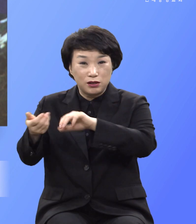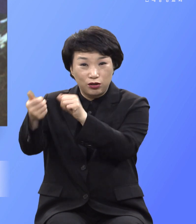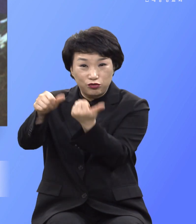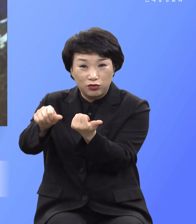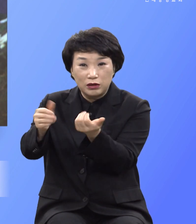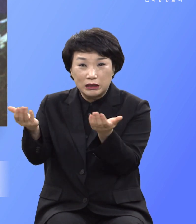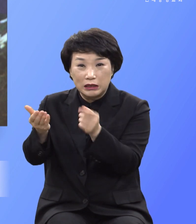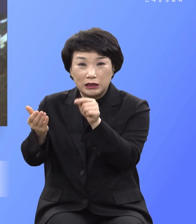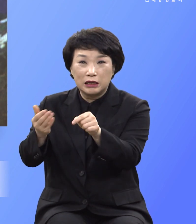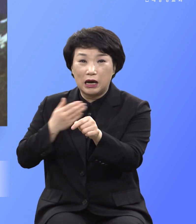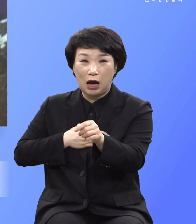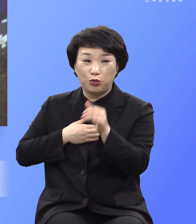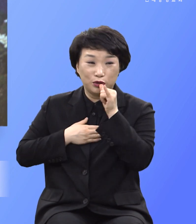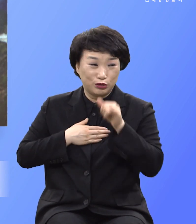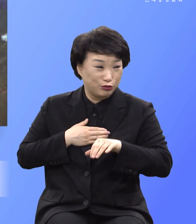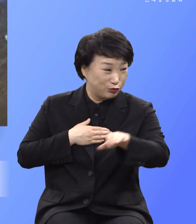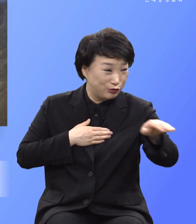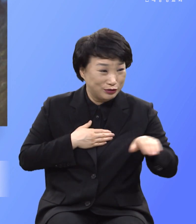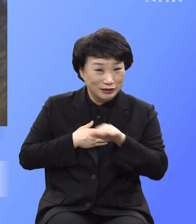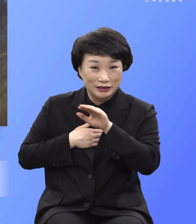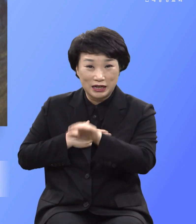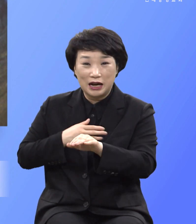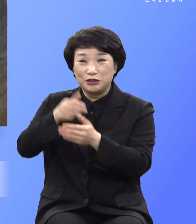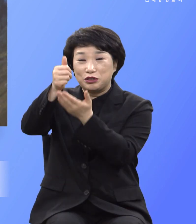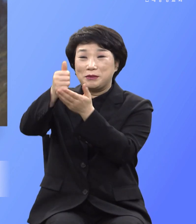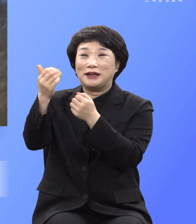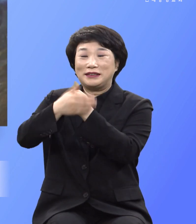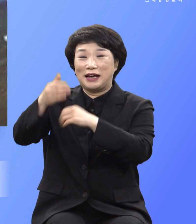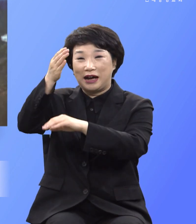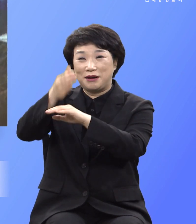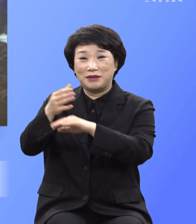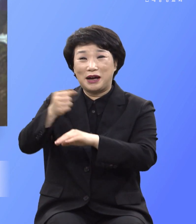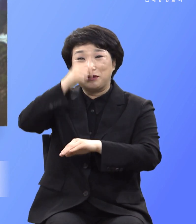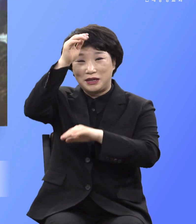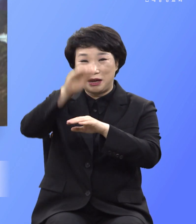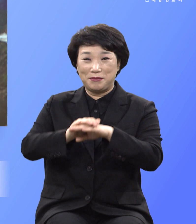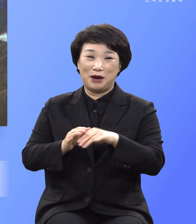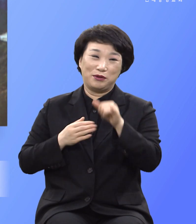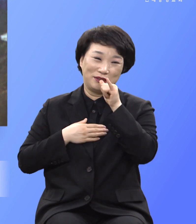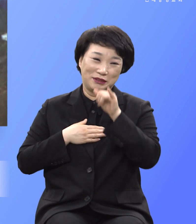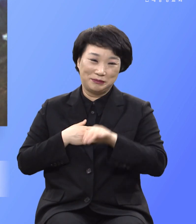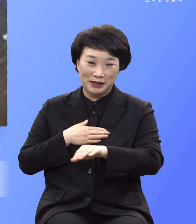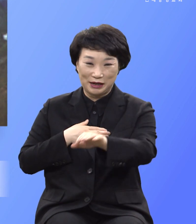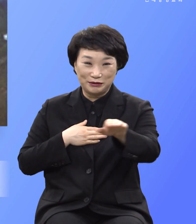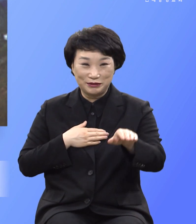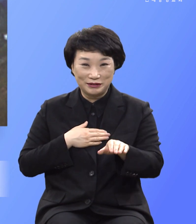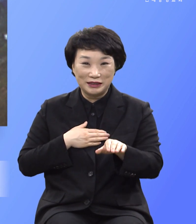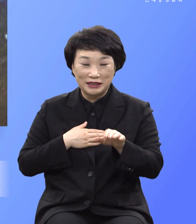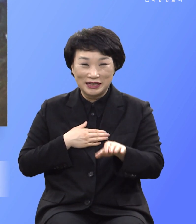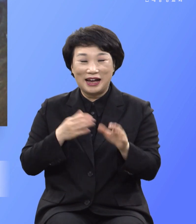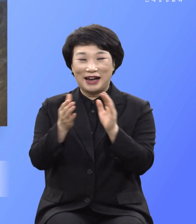때문에 그 은혜 감사해서 예비하는 자들입니다 할렐루야